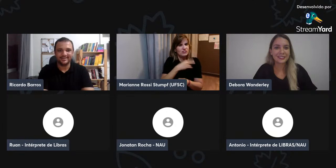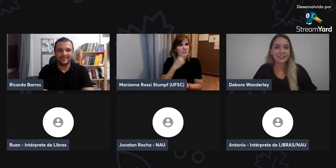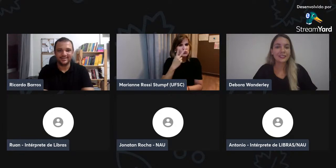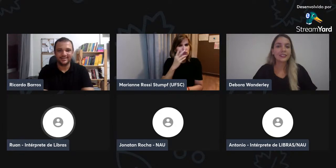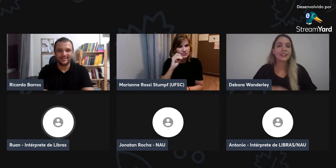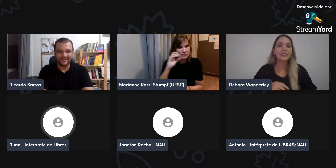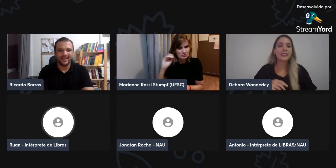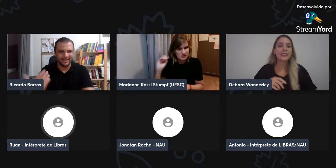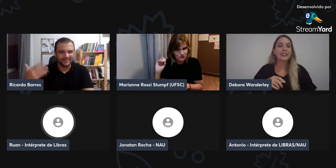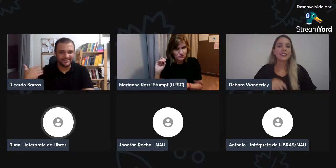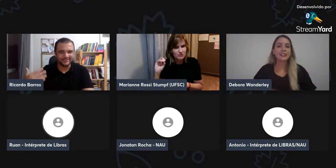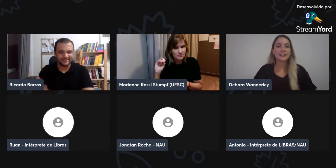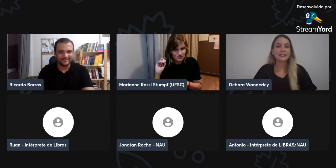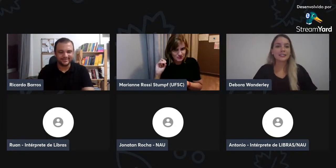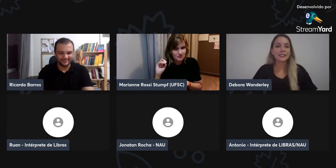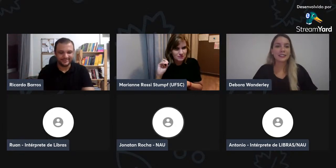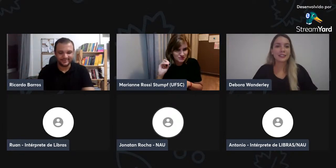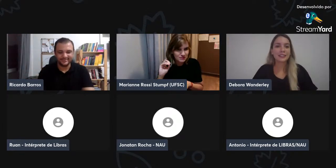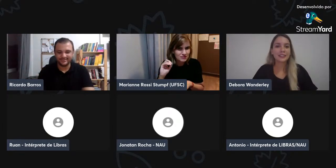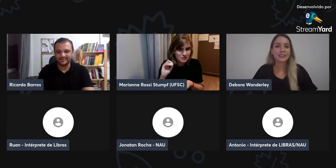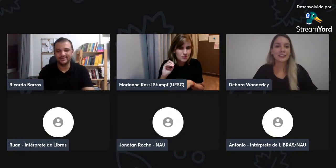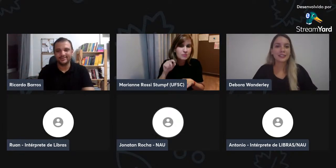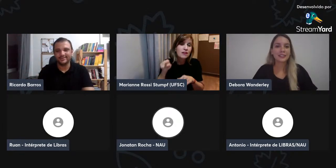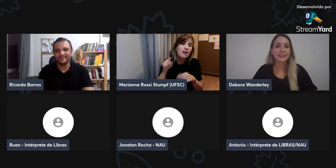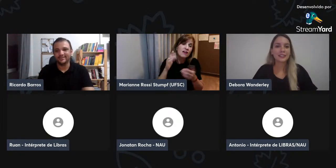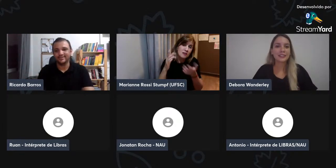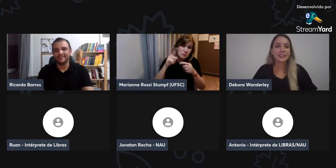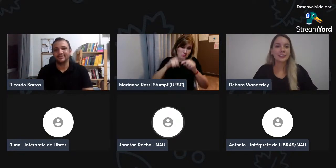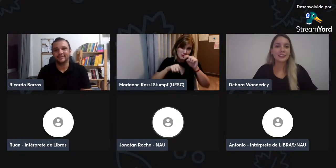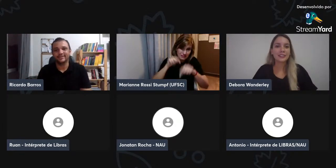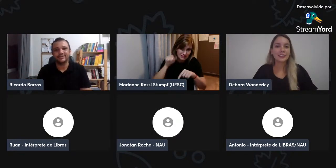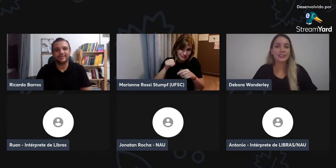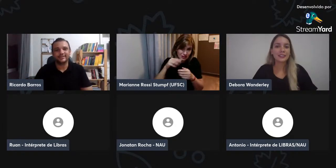Creio que seja em 2006. cá, em 2006.